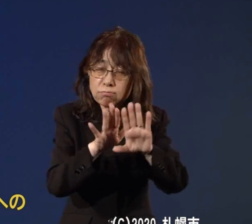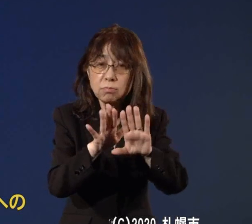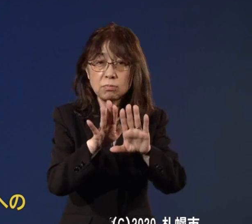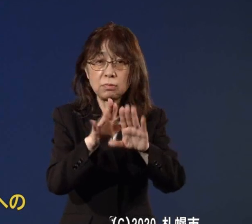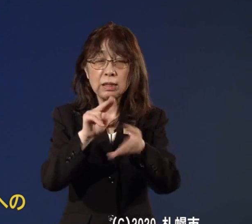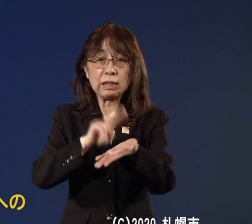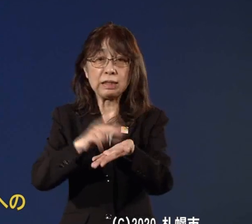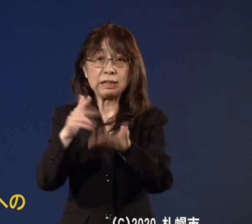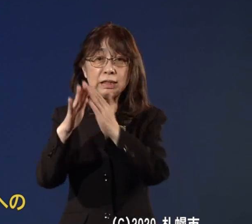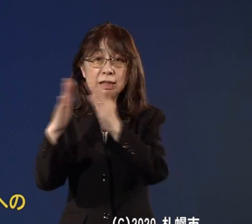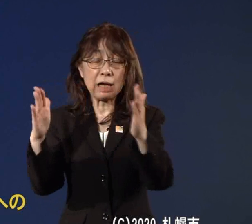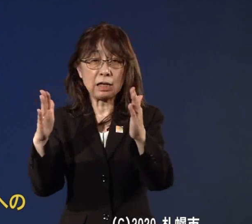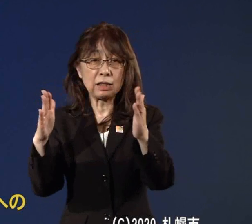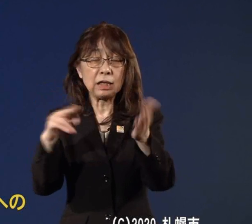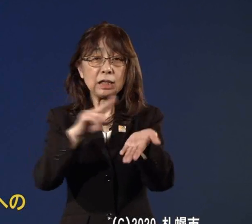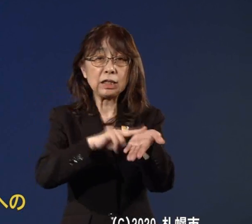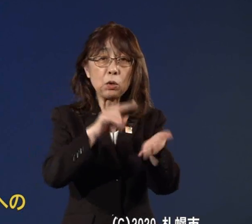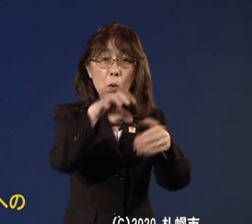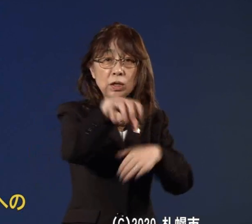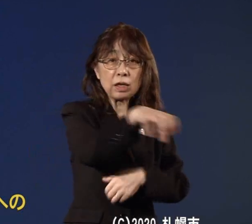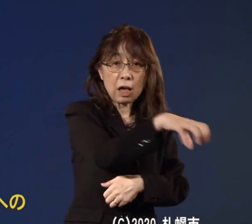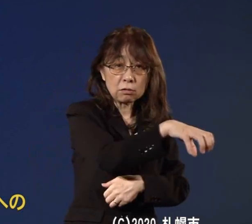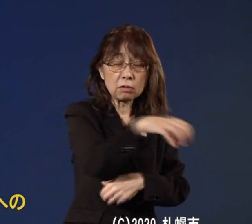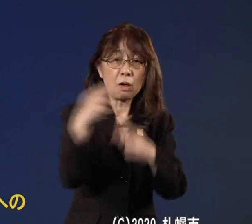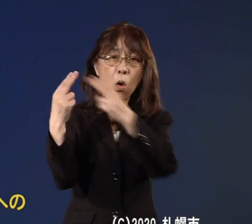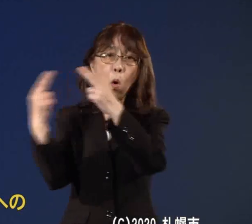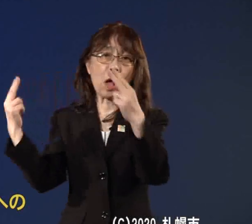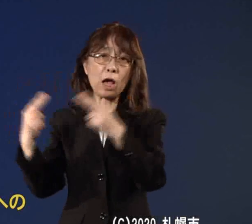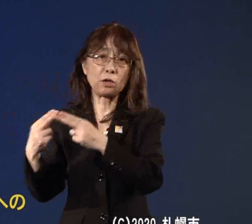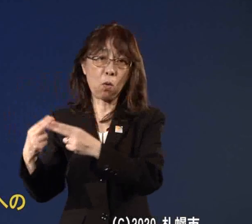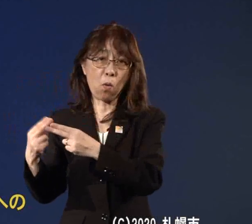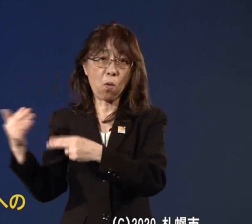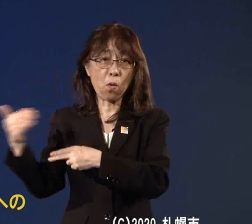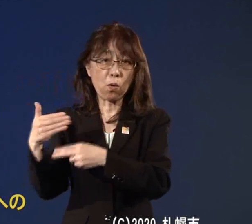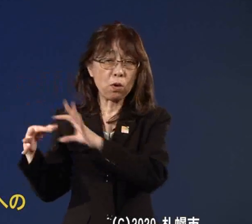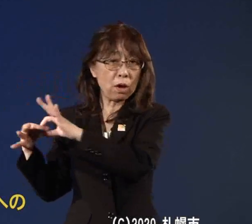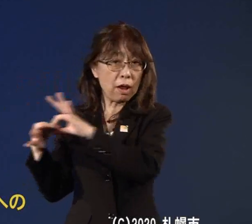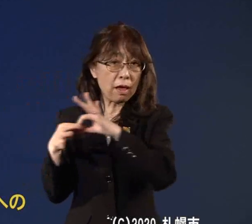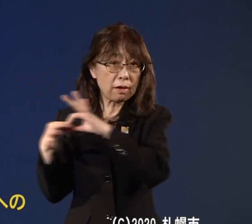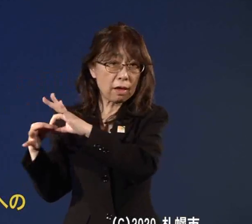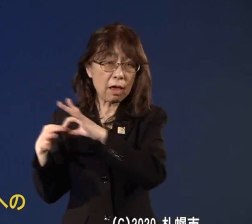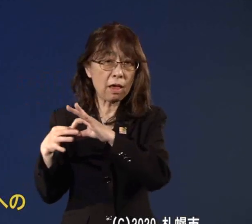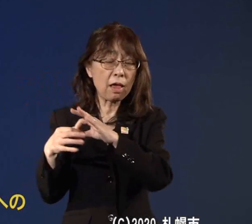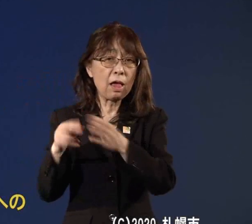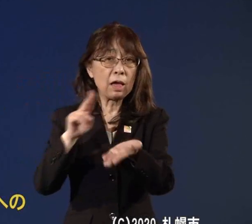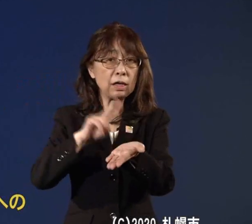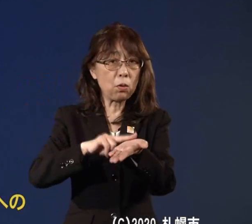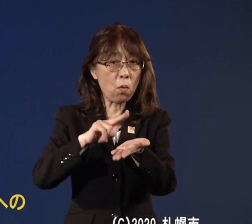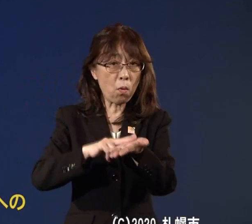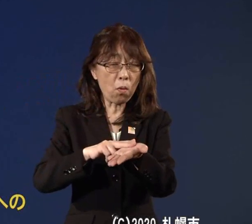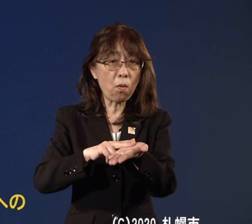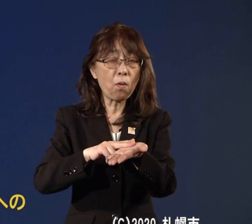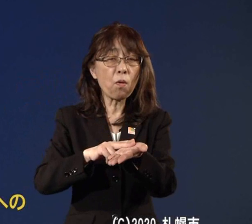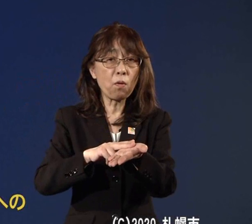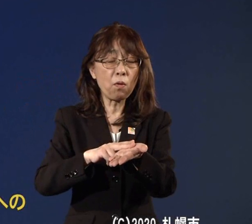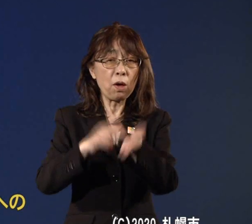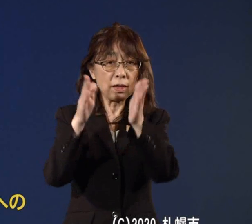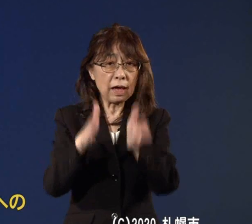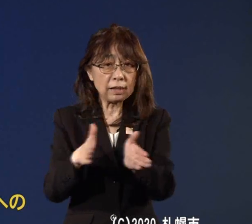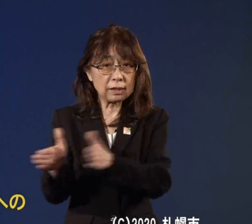北海道とも連携をさせていただきながら医療体制の強化を目指しておりますしかし